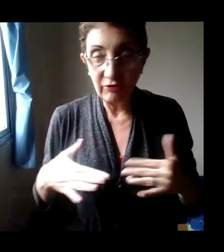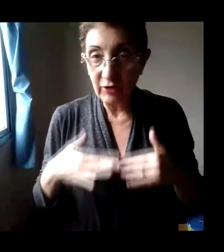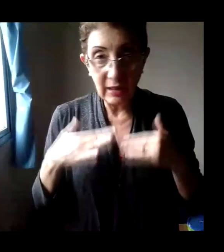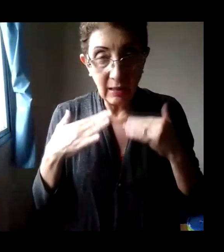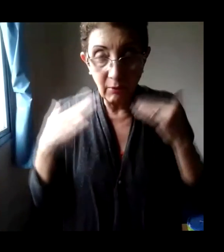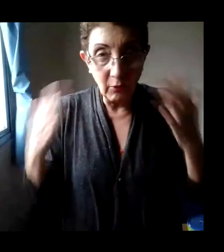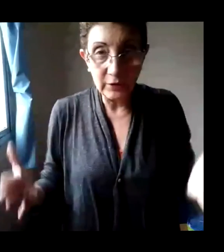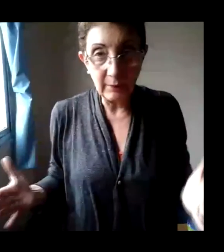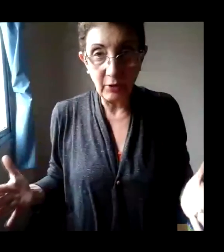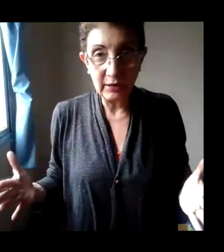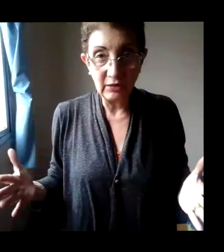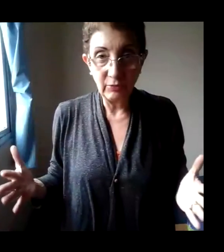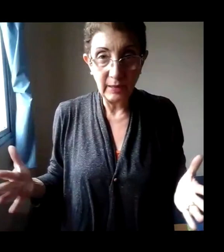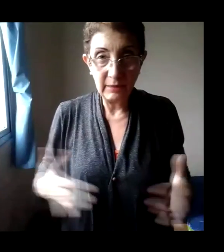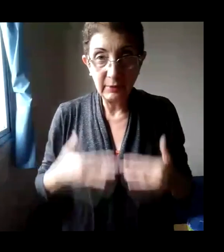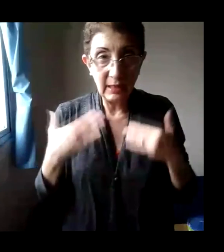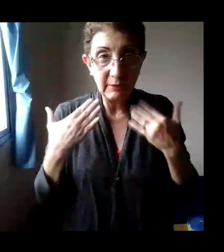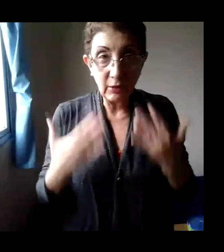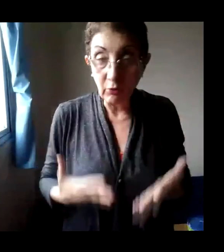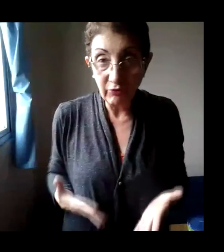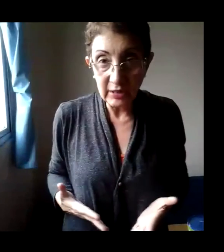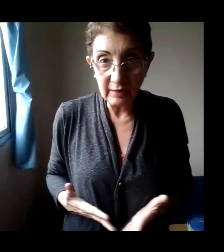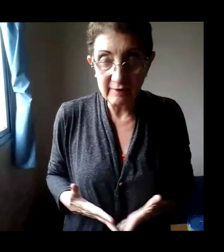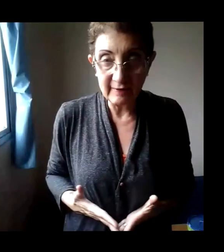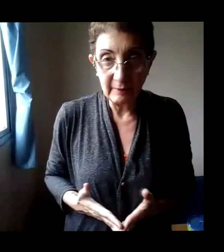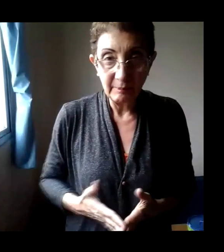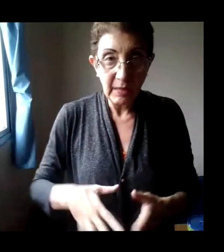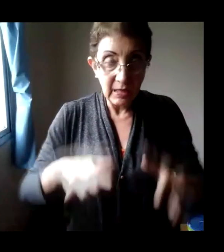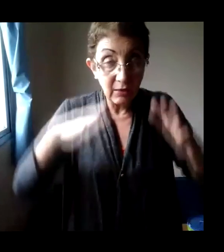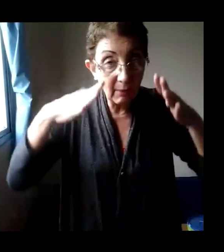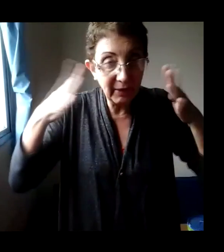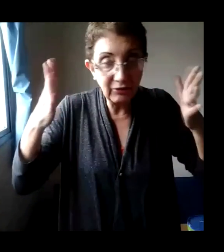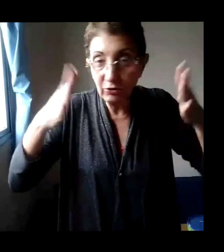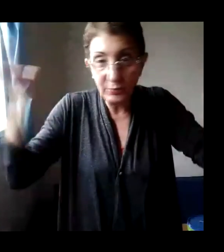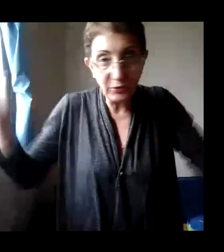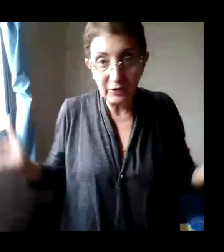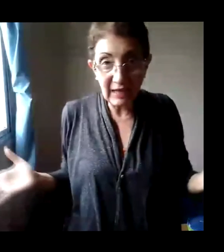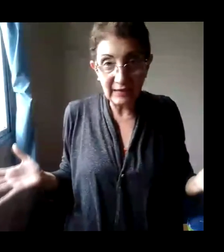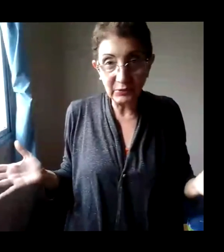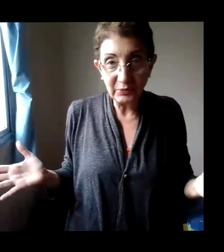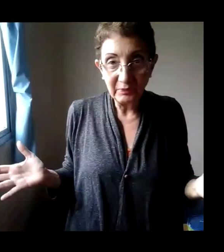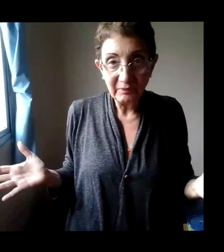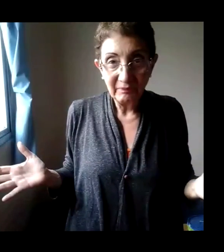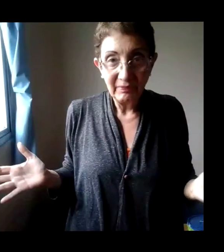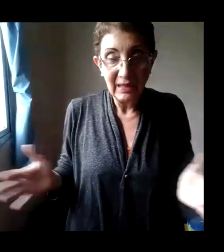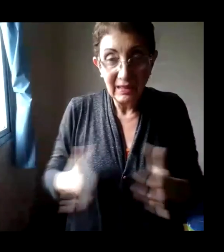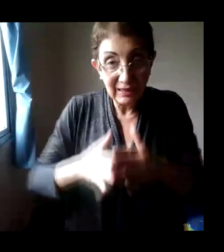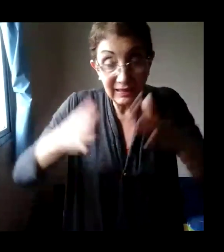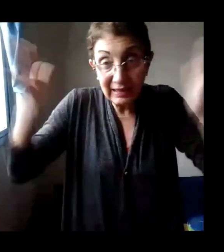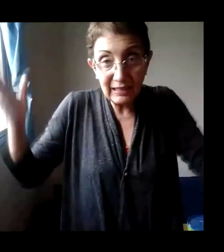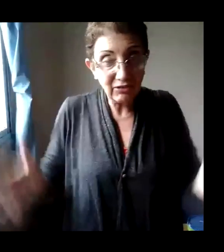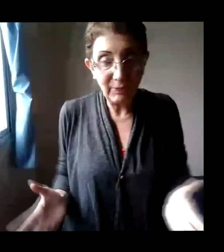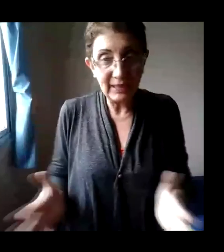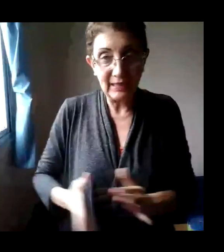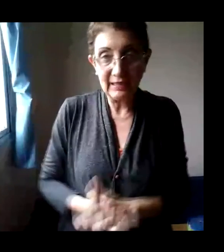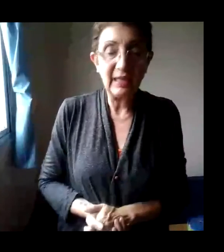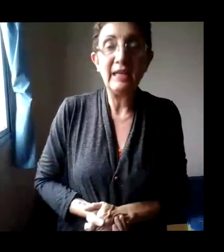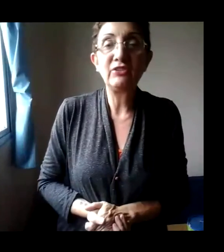foi muito importante para mim, porque ela me deu confiança. E eu aprendi o pulo do gato. Que ninguém explica na internet